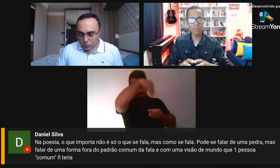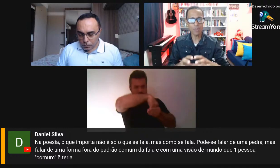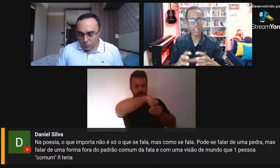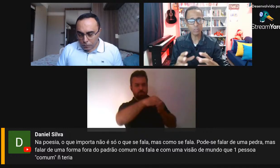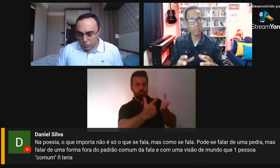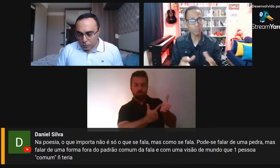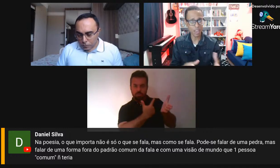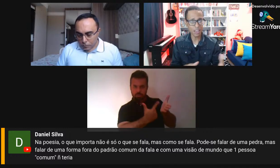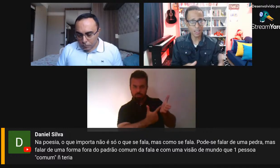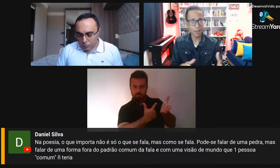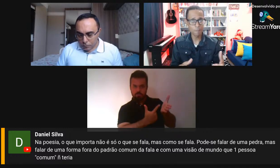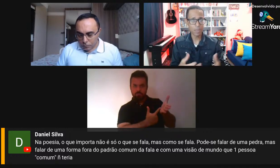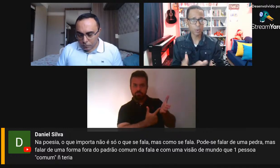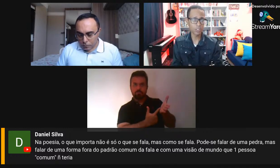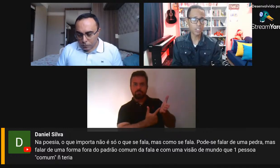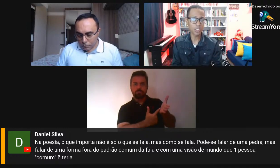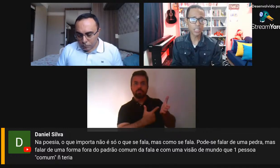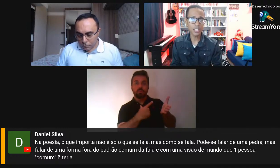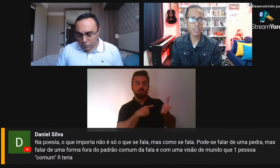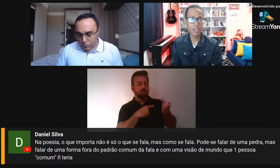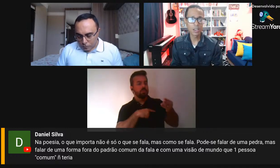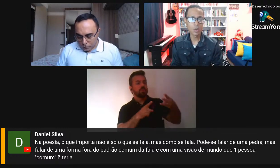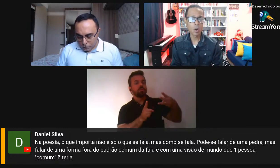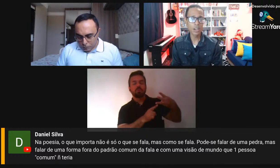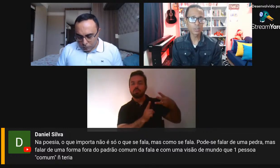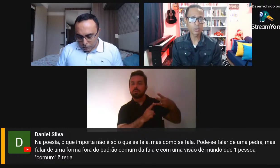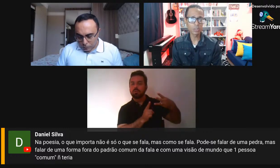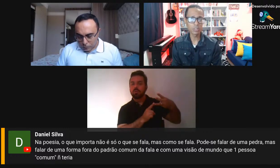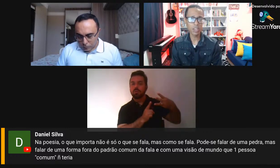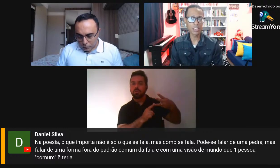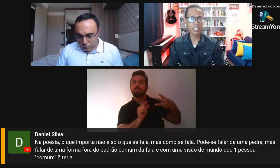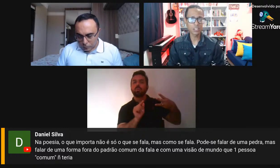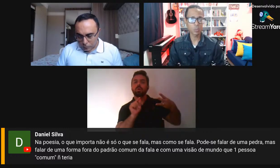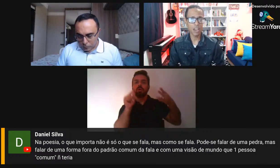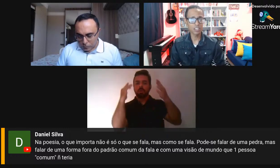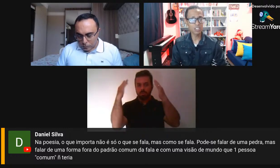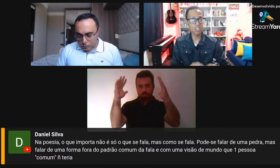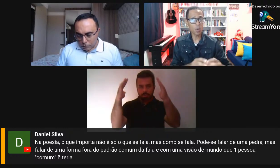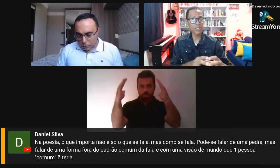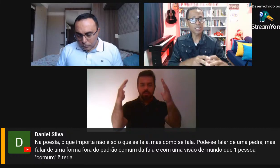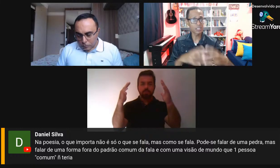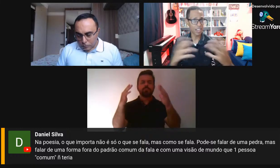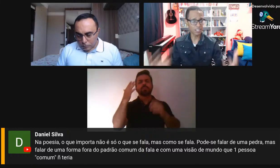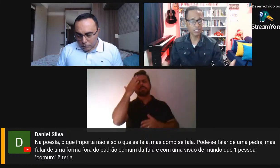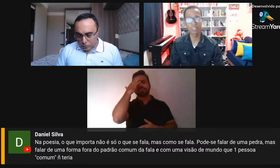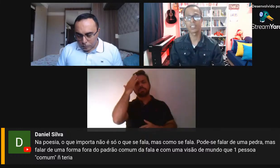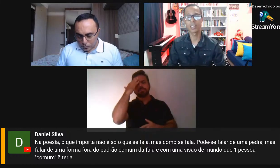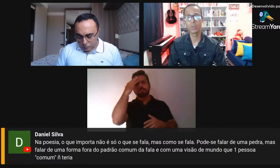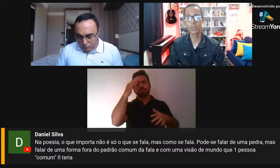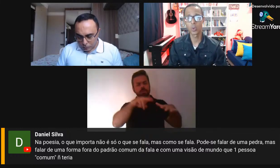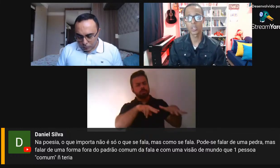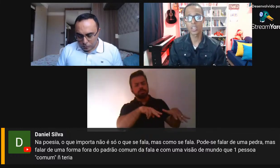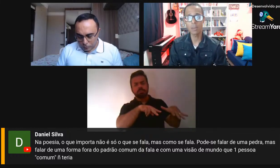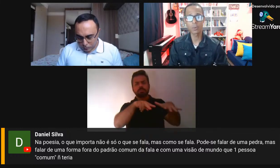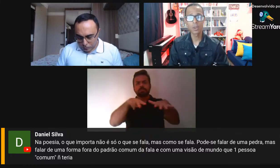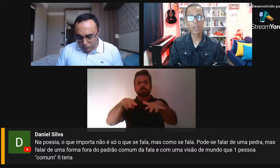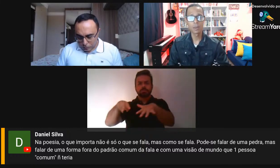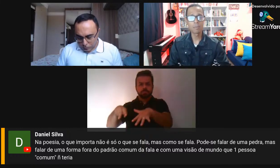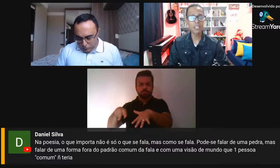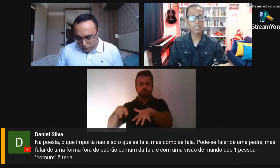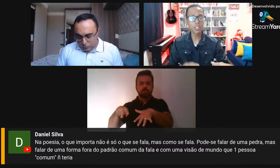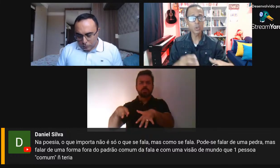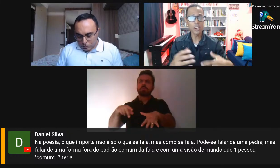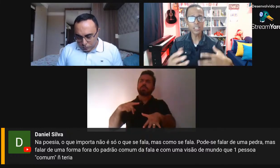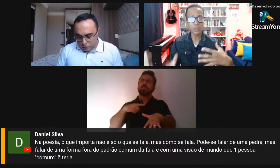temos um reflexo de fé quando a gente lê, quando você ali nas páginas de 57 a 62, por exemplo,